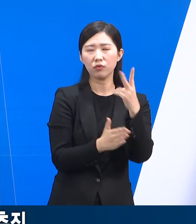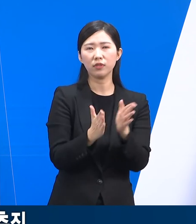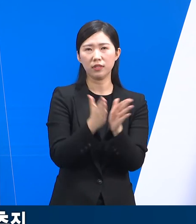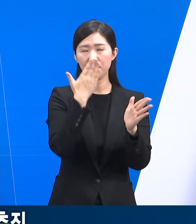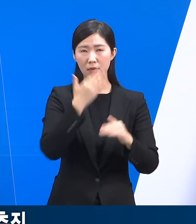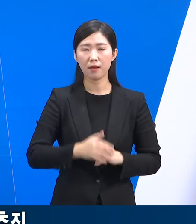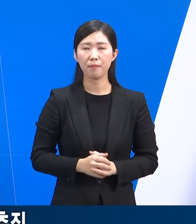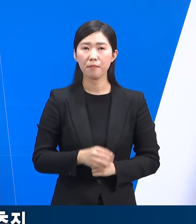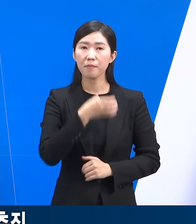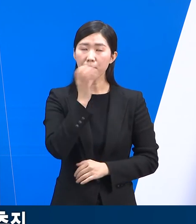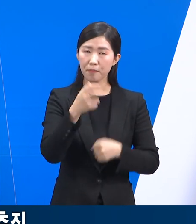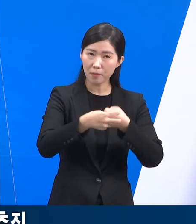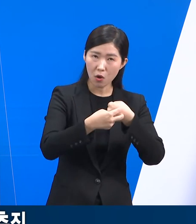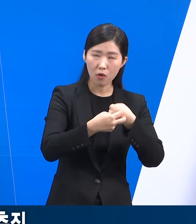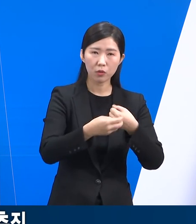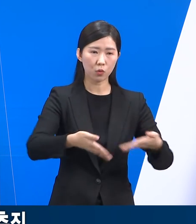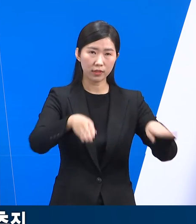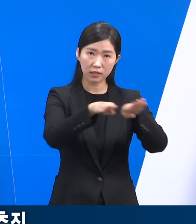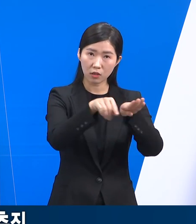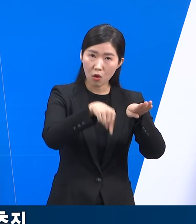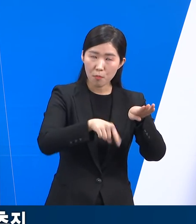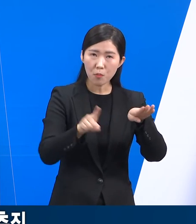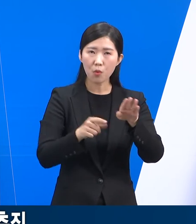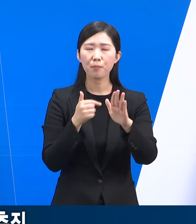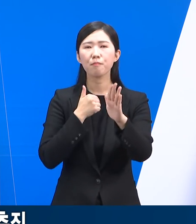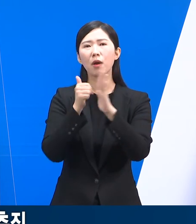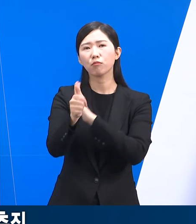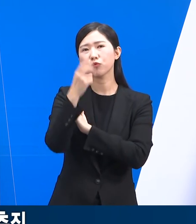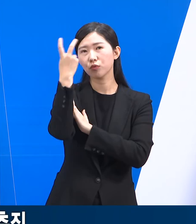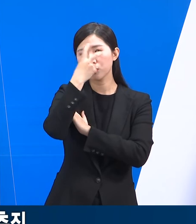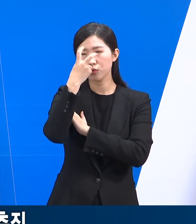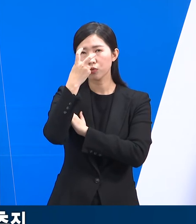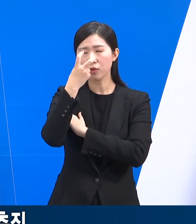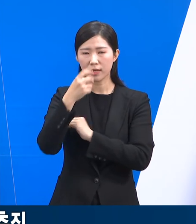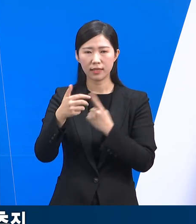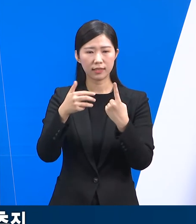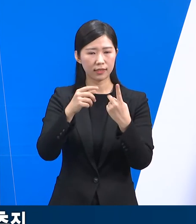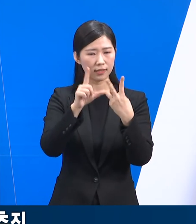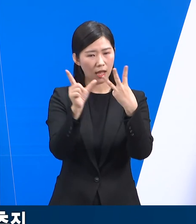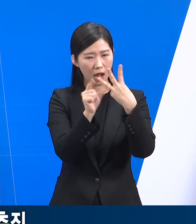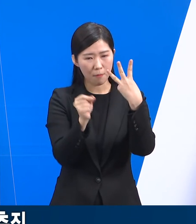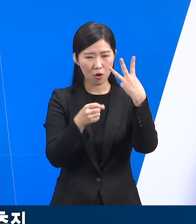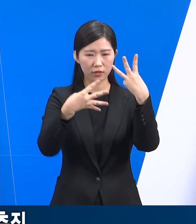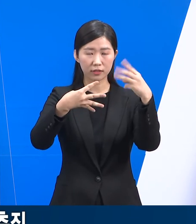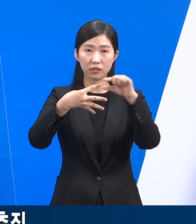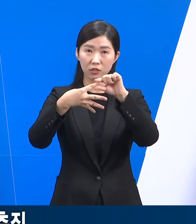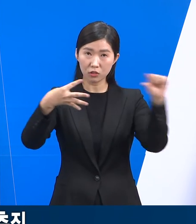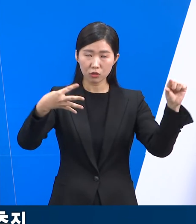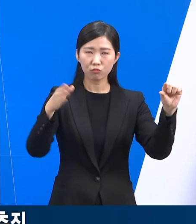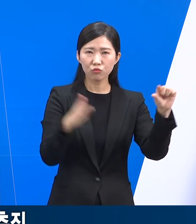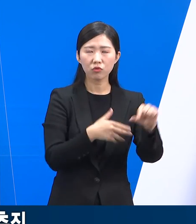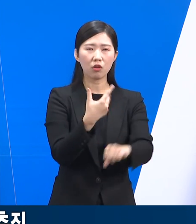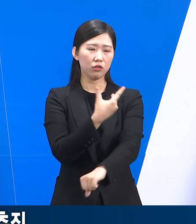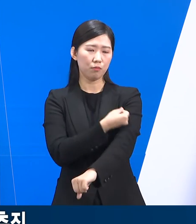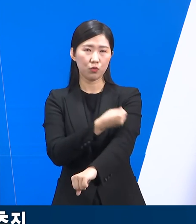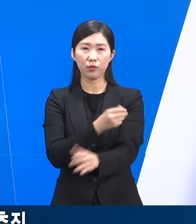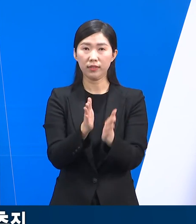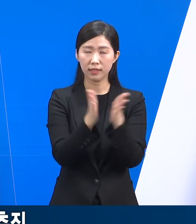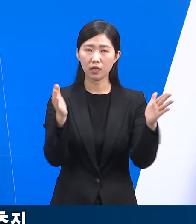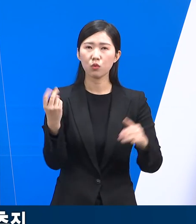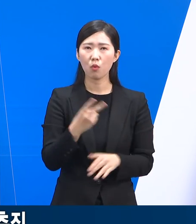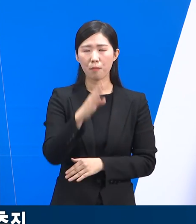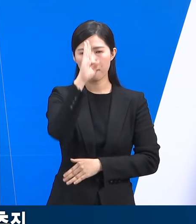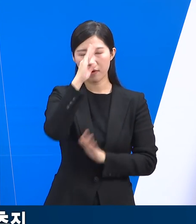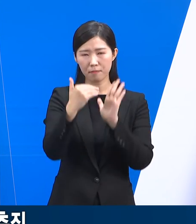및 시설은 자체 접종 또는 반문접종을 통해 3월 첫째 주부터 순차적으로 접종을 실시하며 방역상 필요한 경우에는